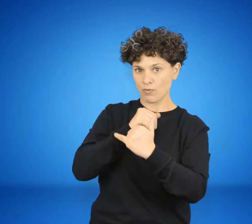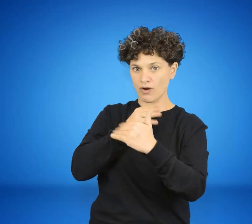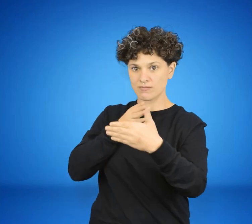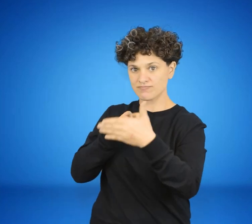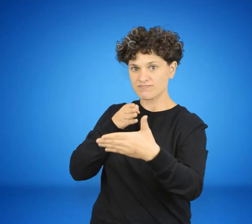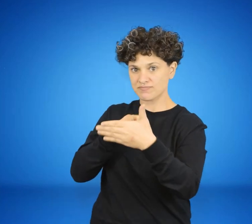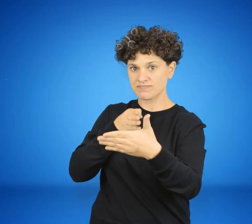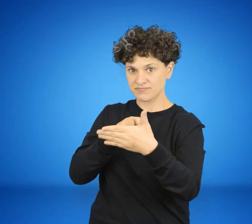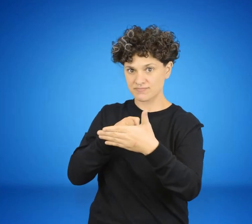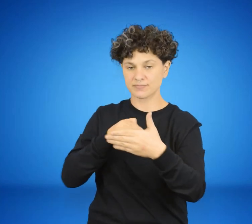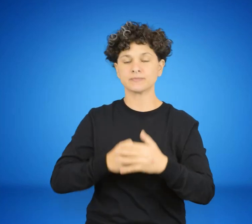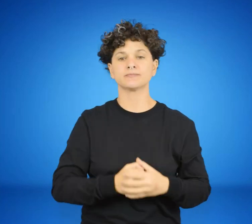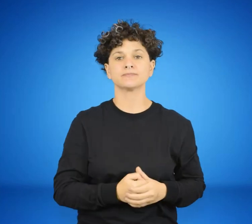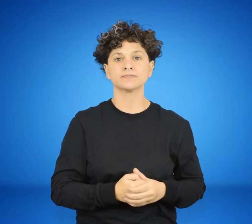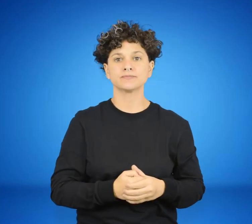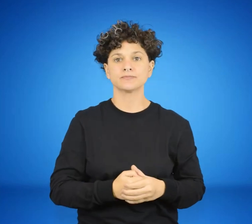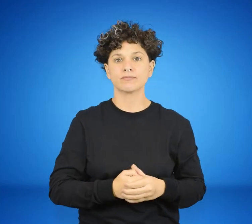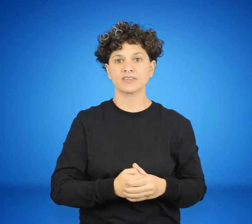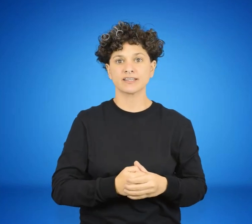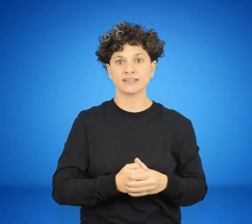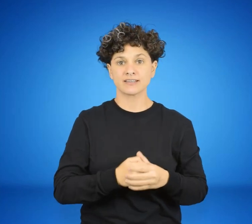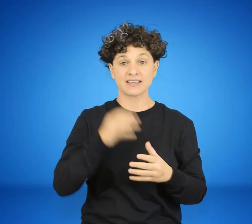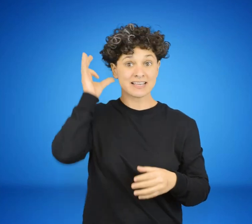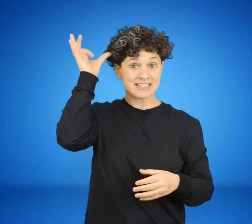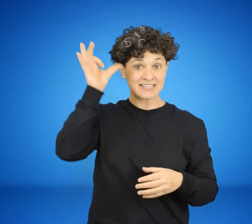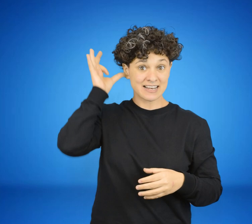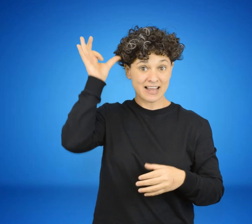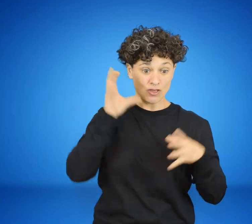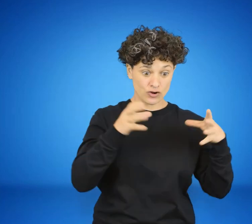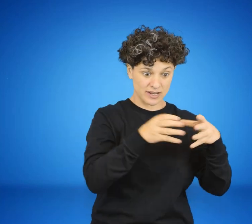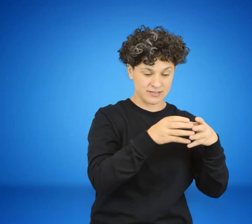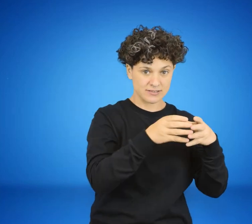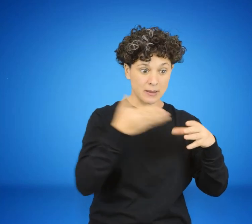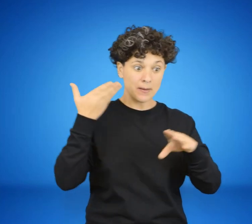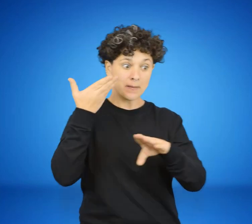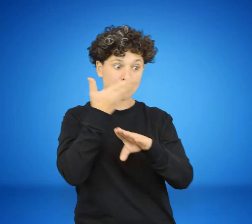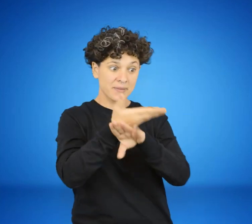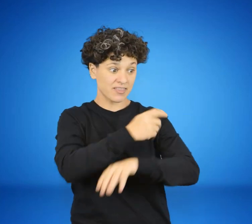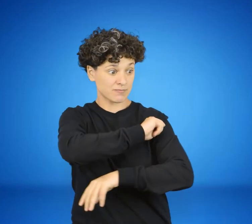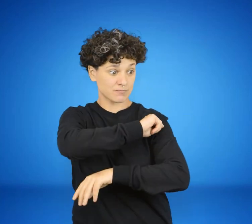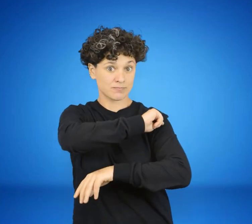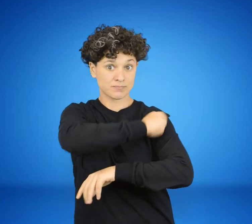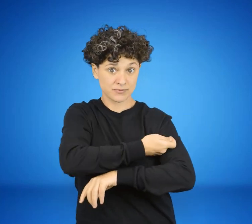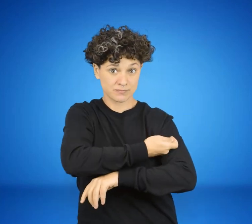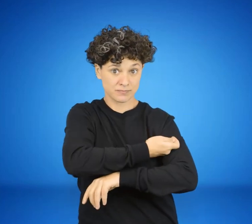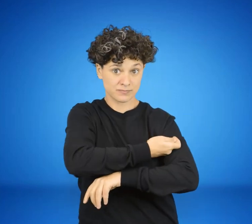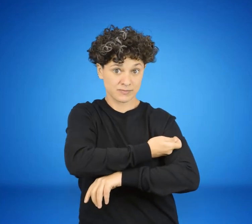armadas se habían adjudicado. Cuando el Senado rechazó la solicitud de desafuero